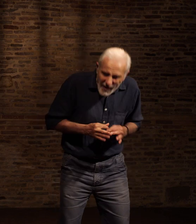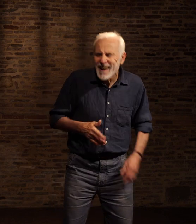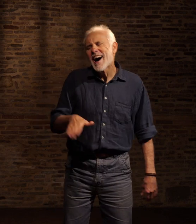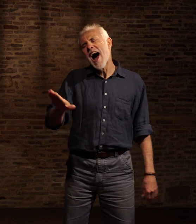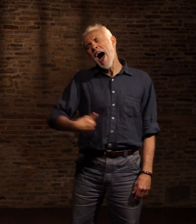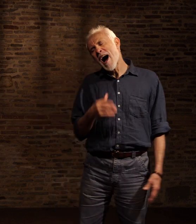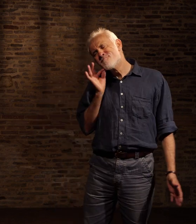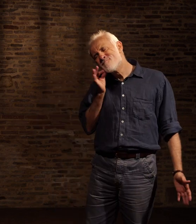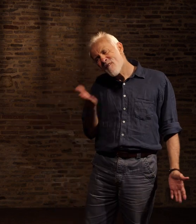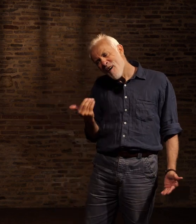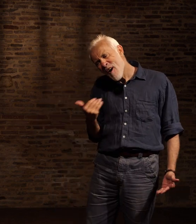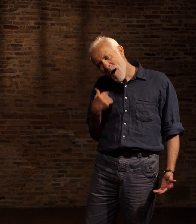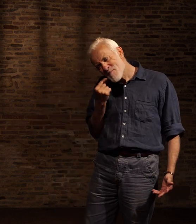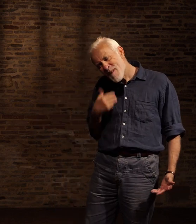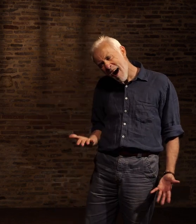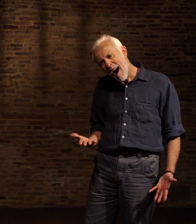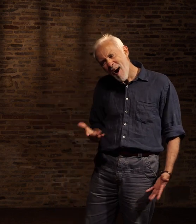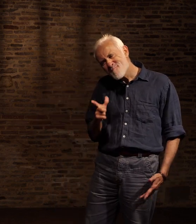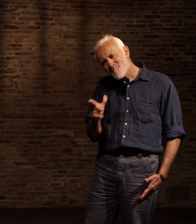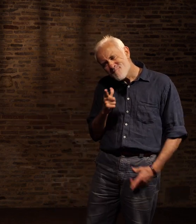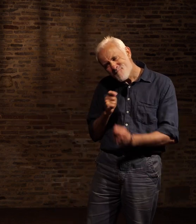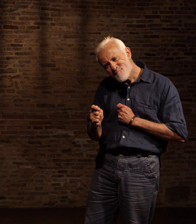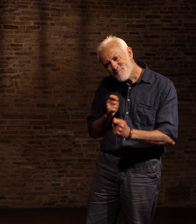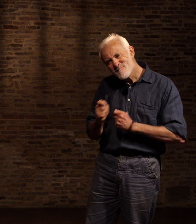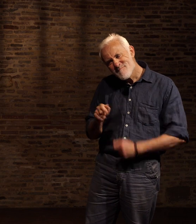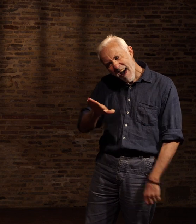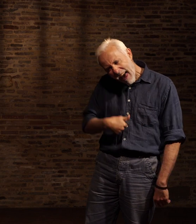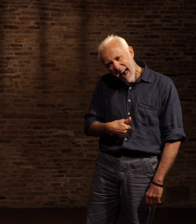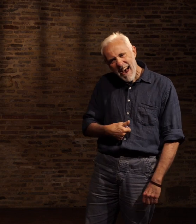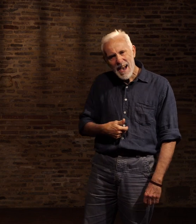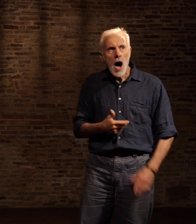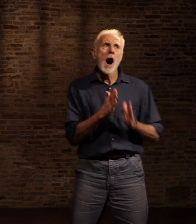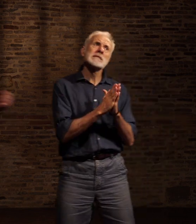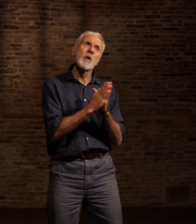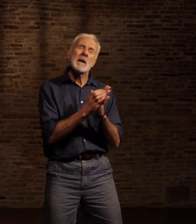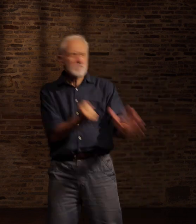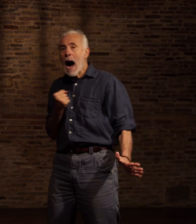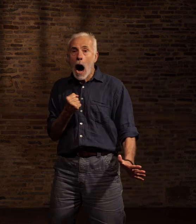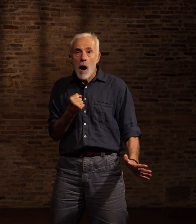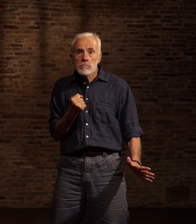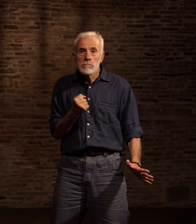poulettes, viens voir papa, on va enfin pouvoir se parler bébé S'il vous plaît monsieur Shintok